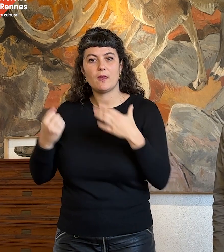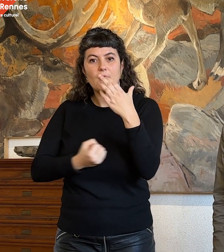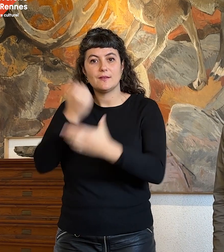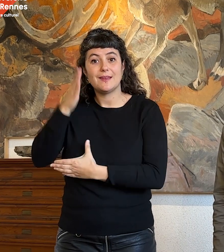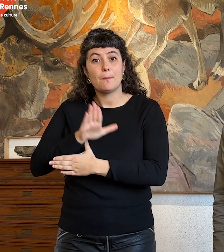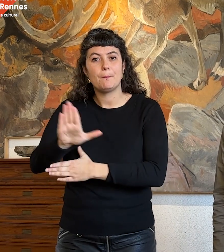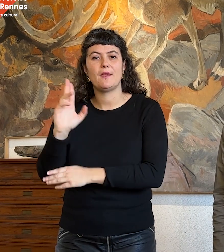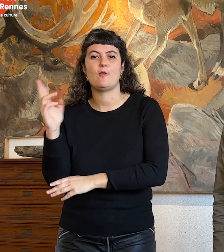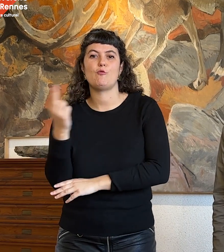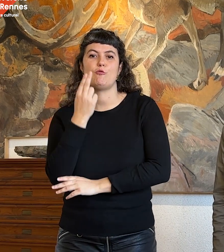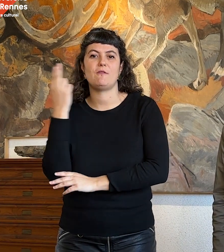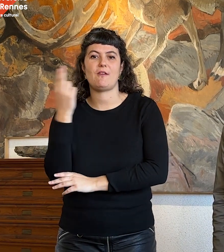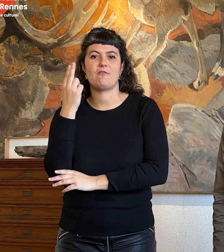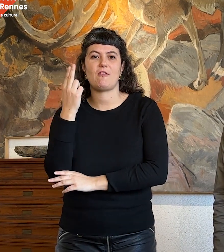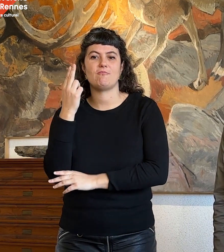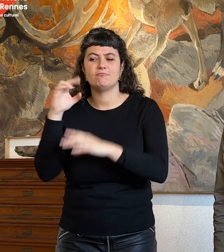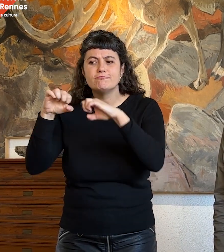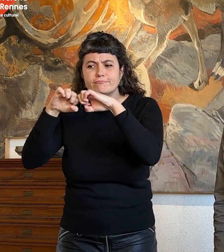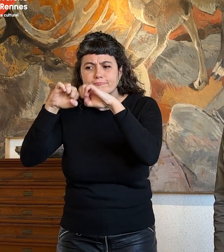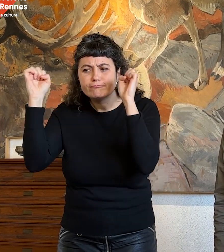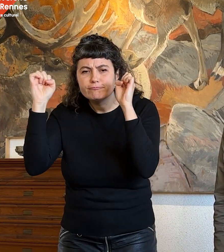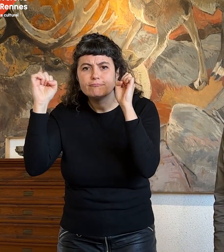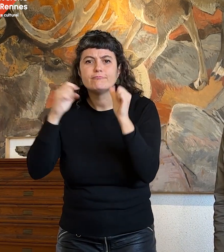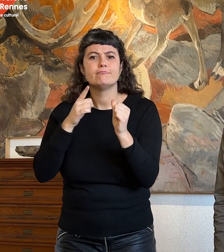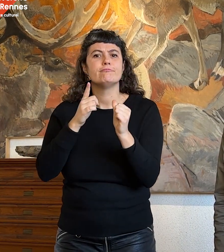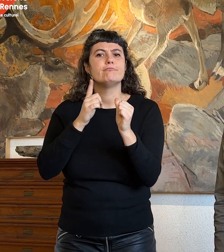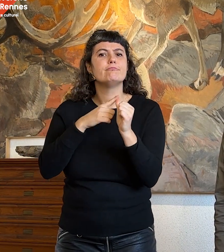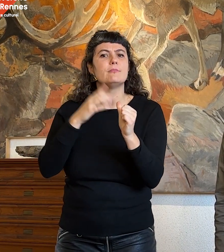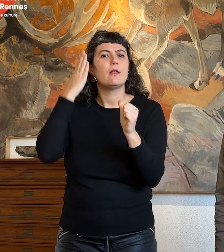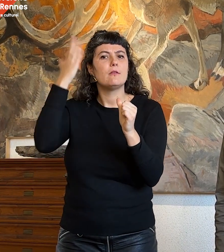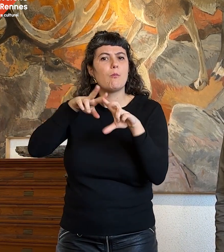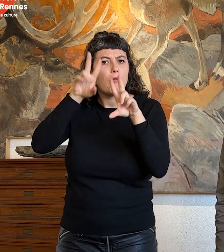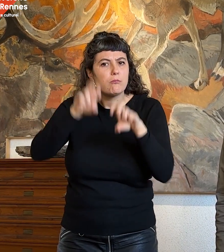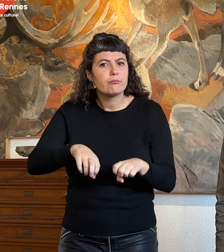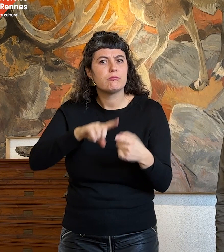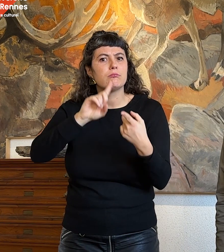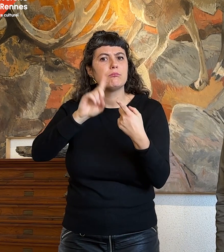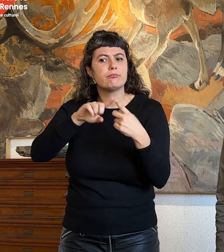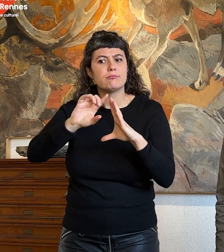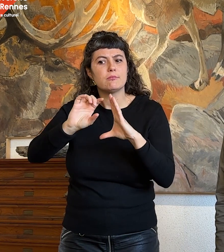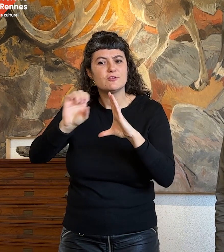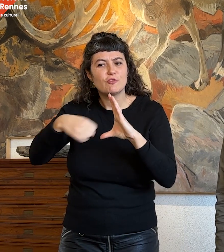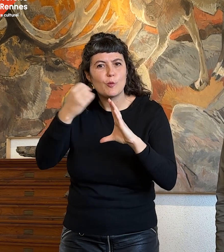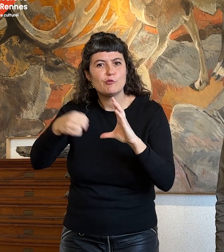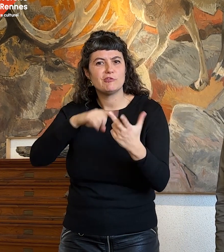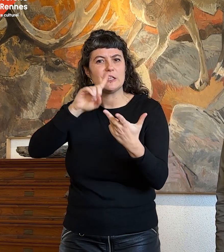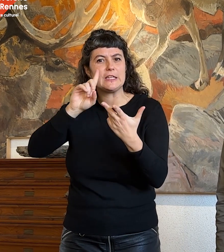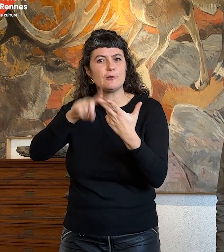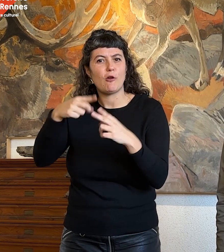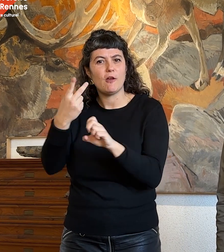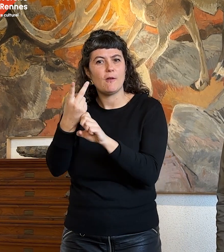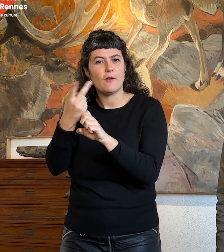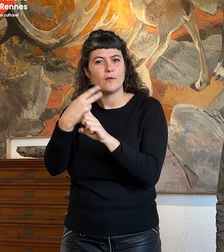La collection de zoologie, la collection de géologie et la collection des instruments scientifiques anciens.